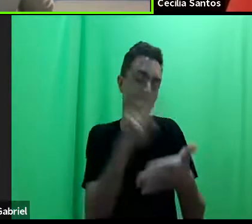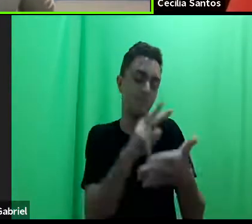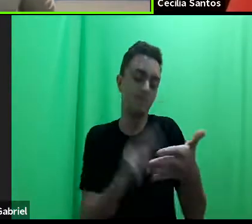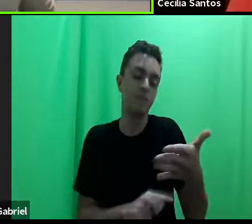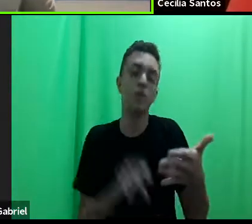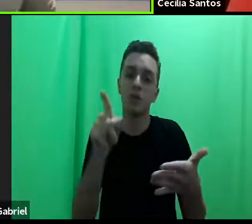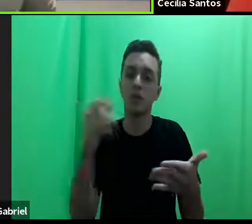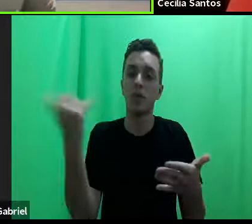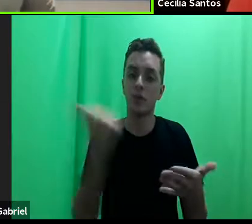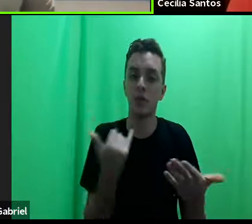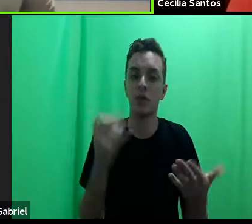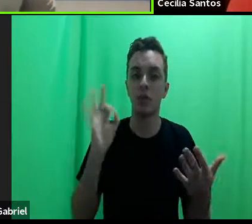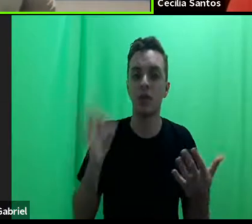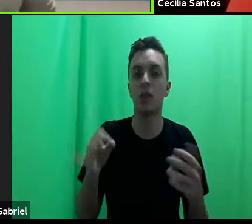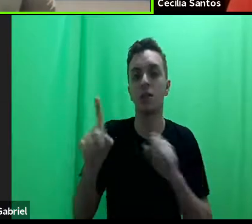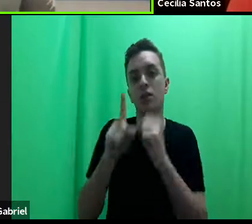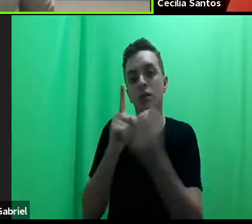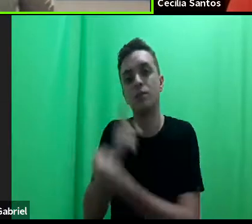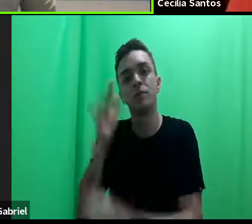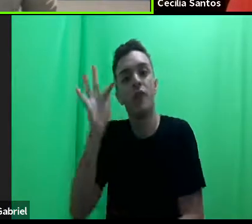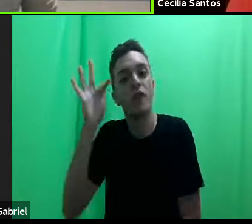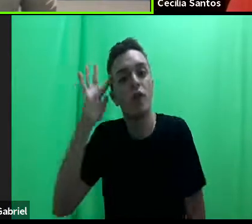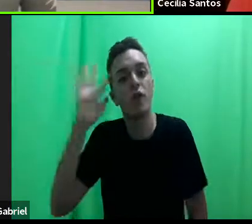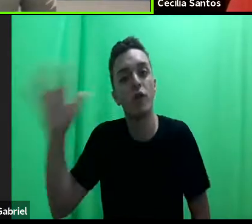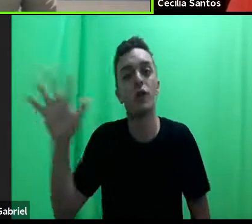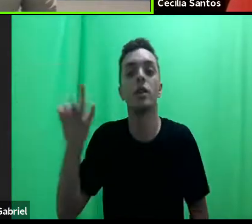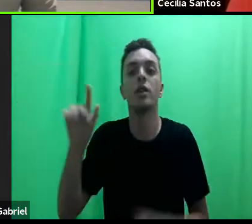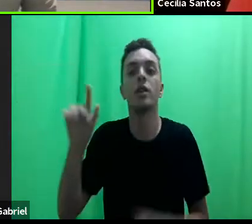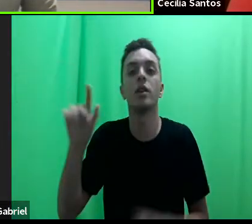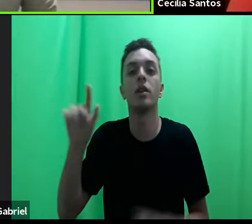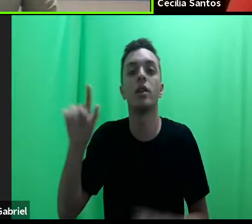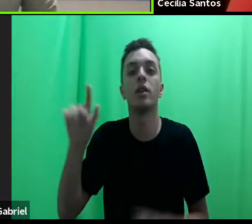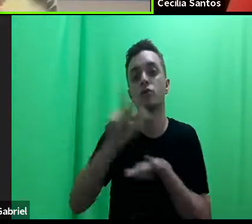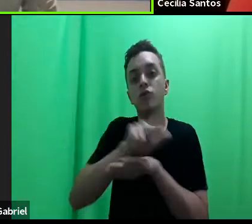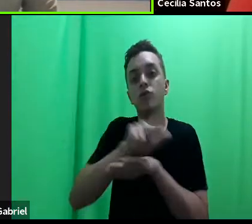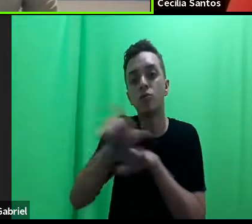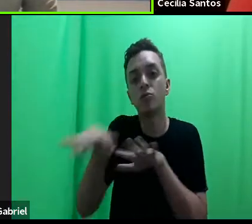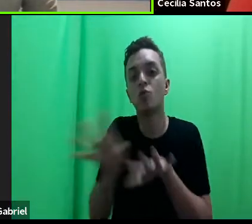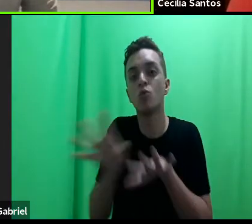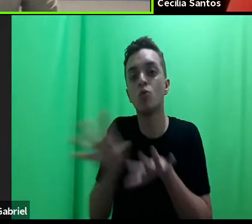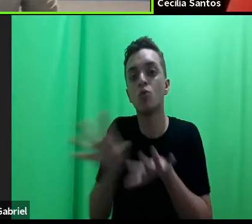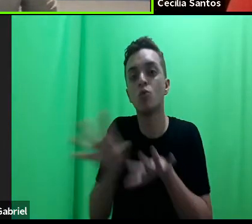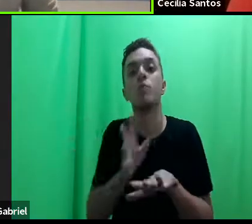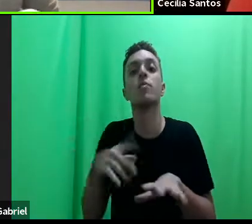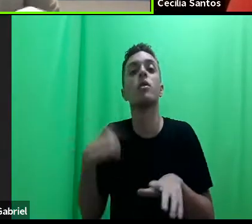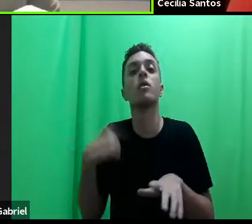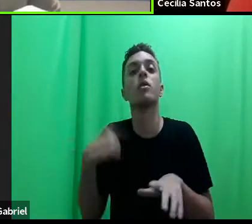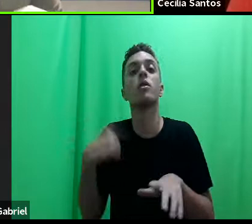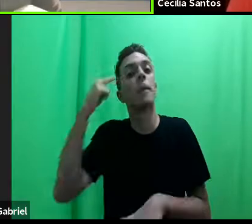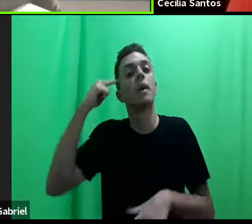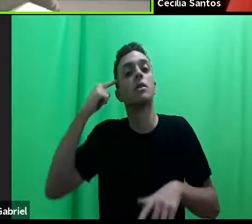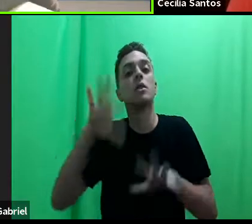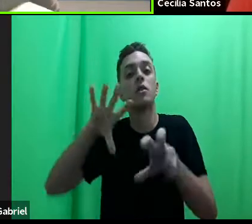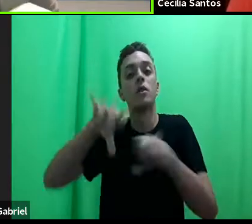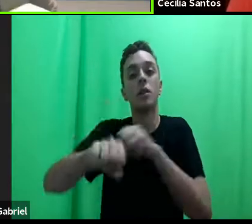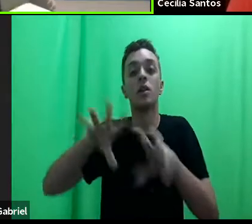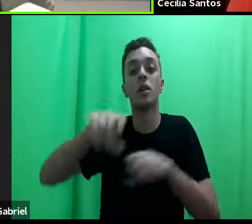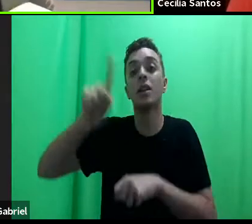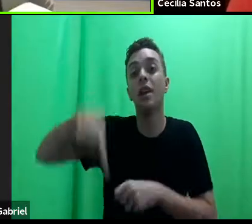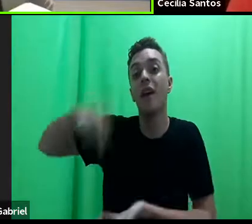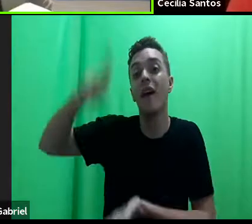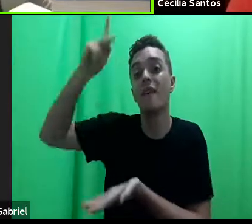senhora menciona, da sociologia, da filosofia, da antropologia, para a gente pensar a formação que a gente está tendo e a realidade que está